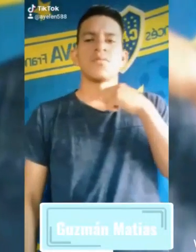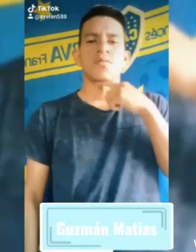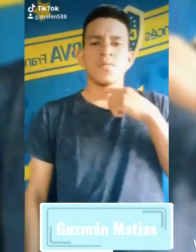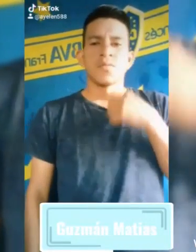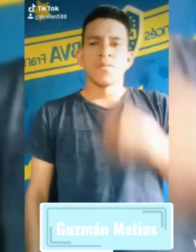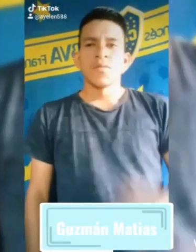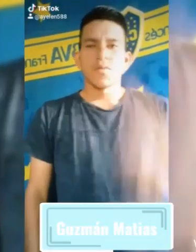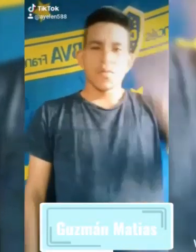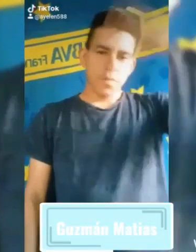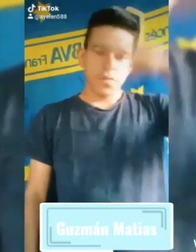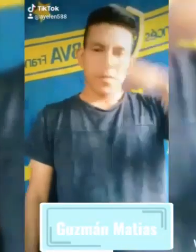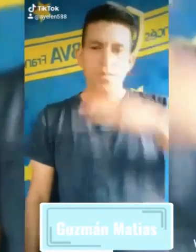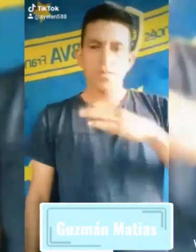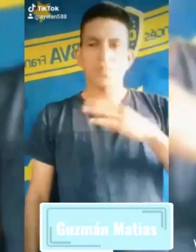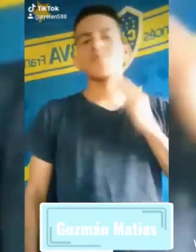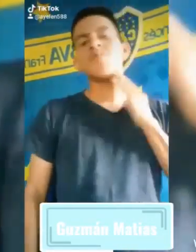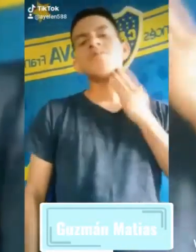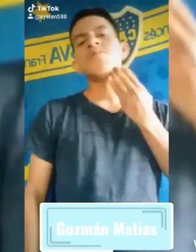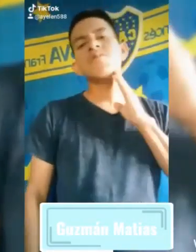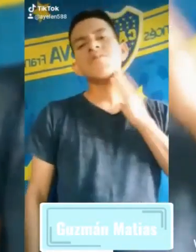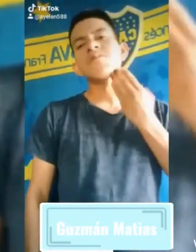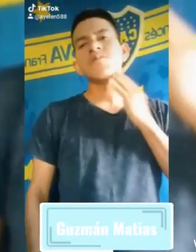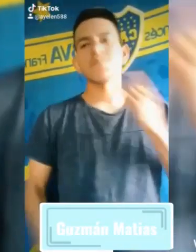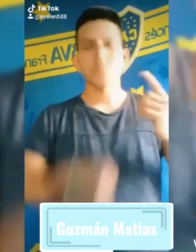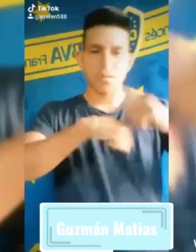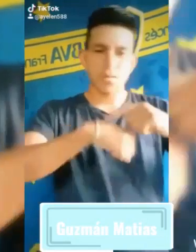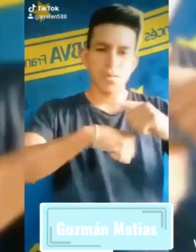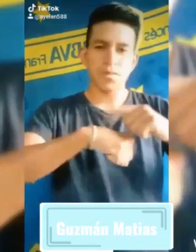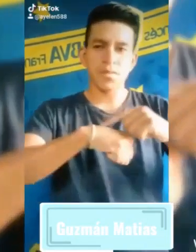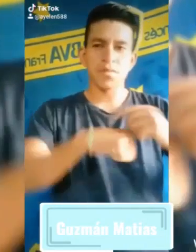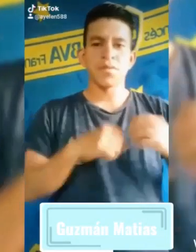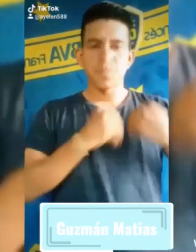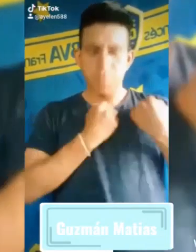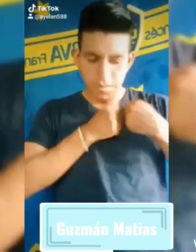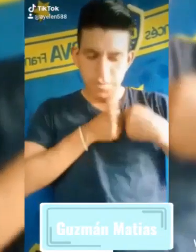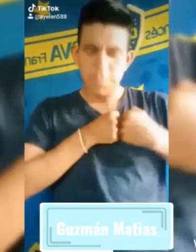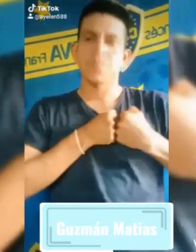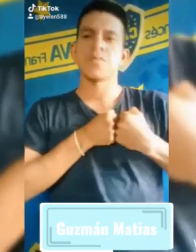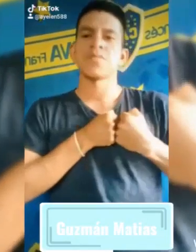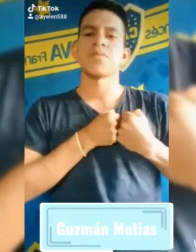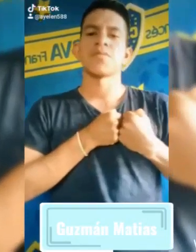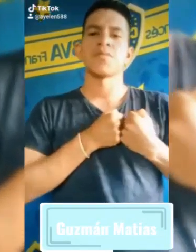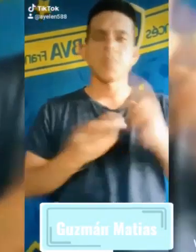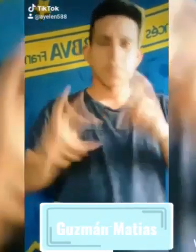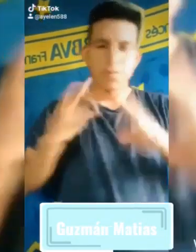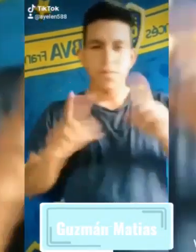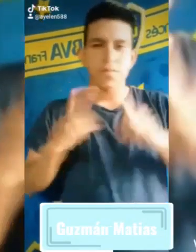Música Meses grises, es tiempo de escondernos, tal vez sea la